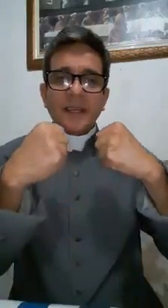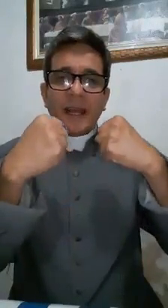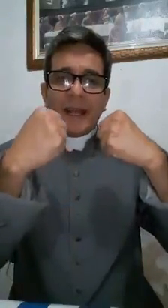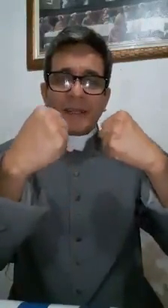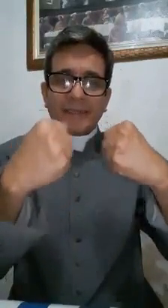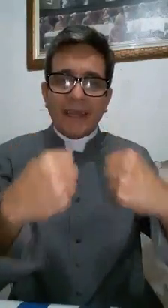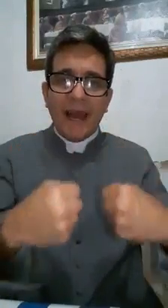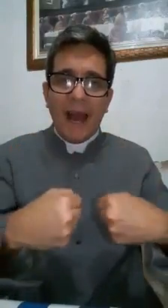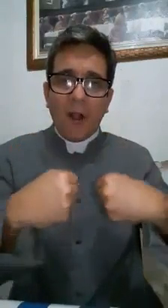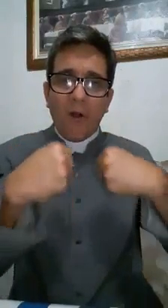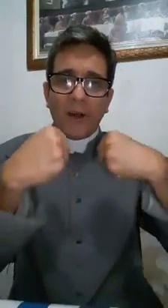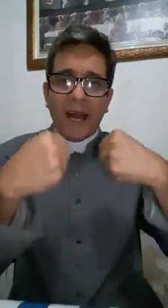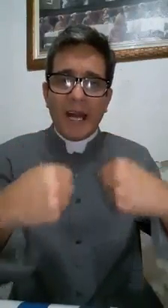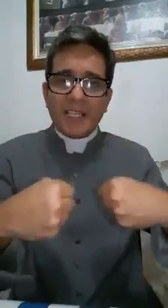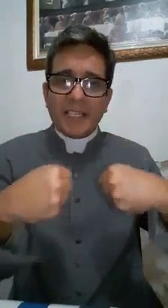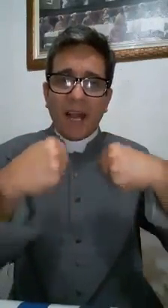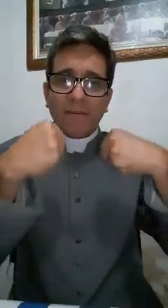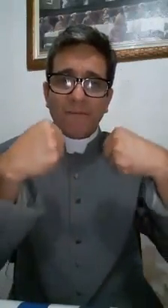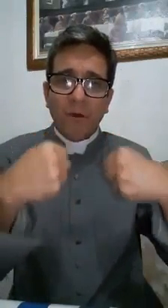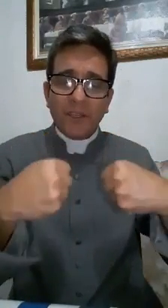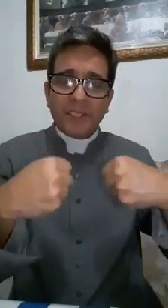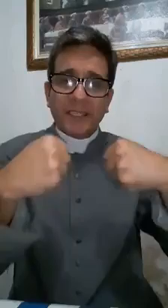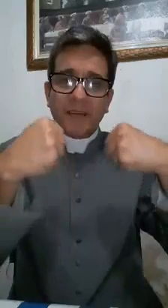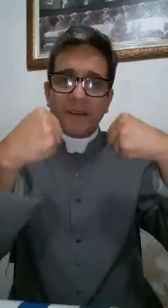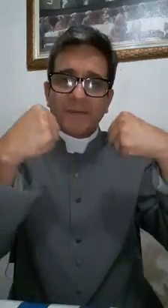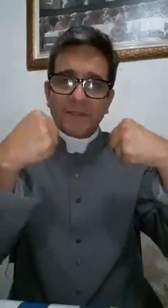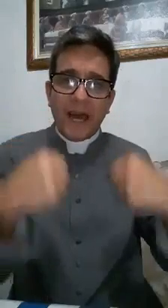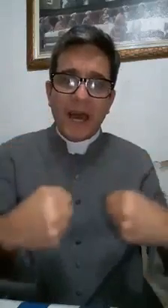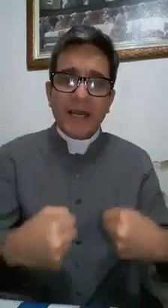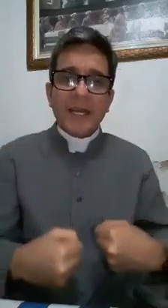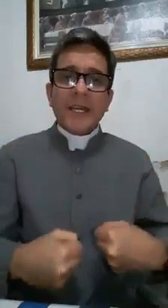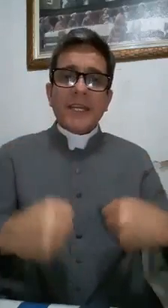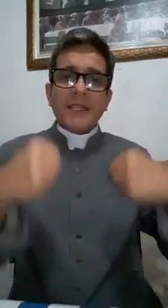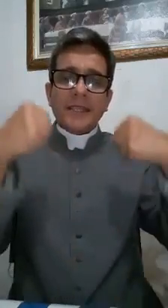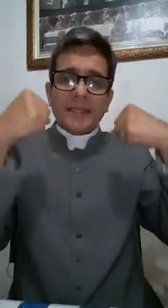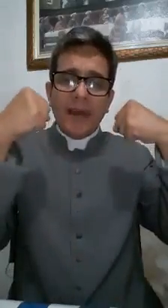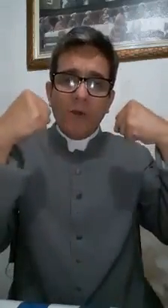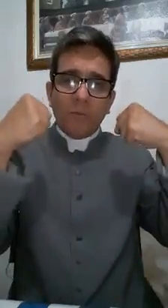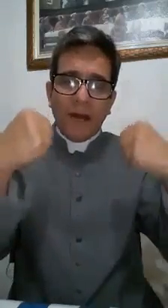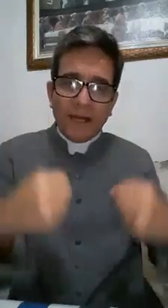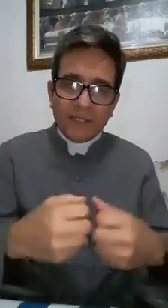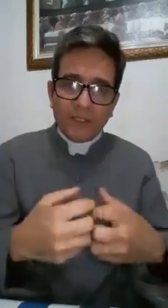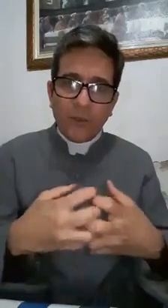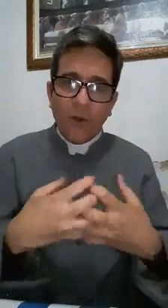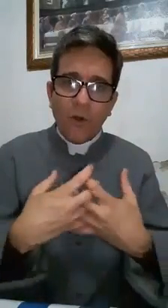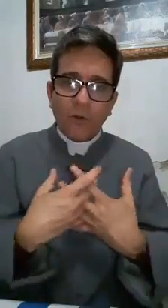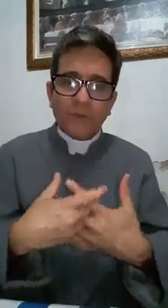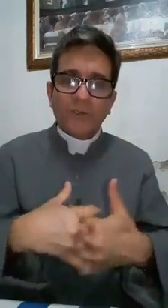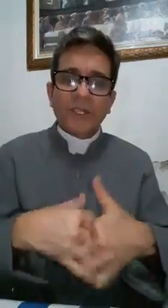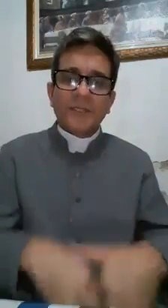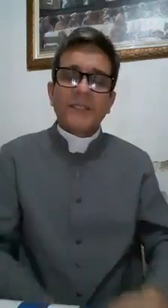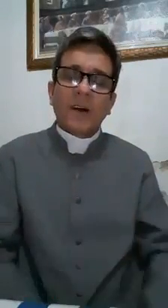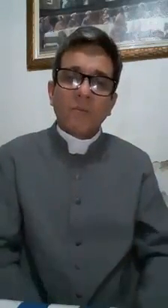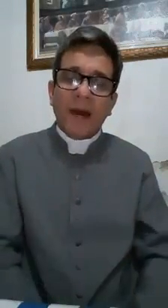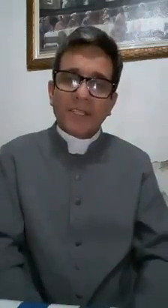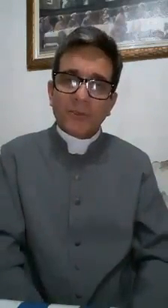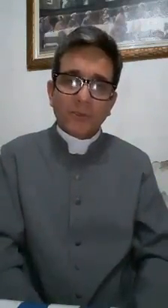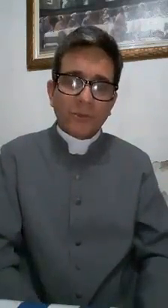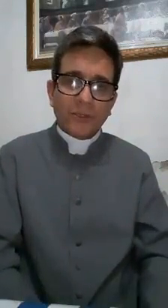ter a coragem e a força de levantar e de derrubar esses corruptos, de dar um basta a tudo